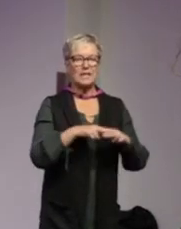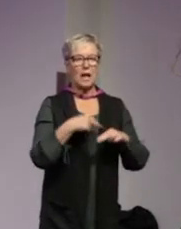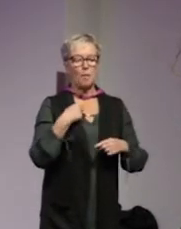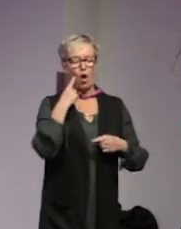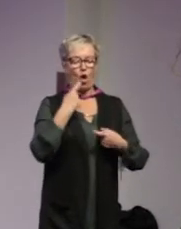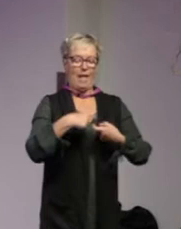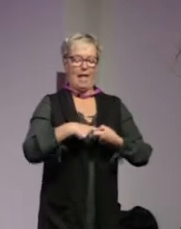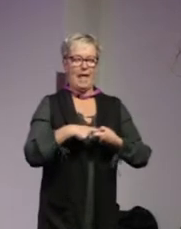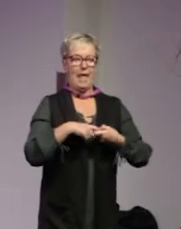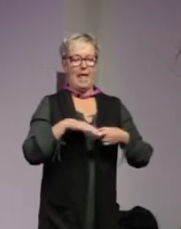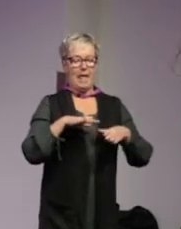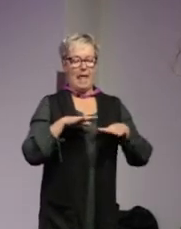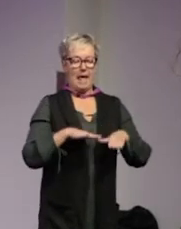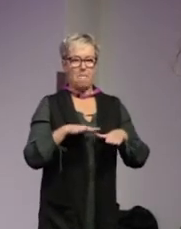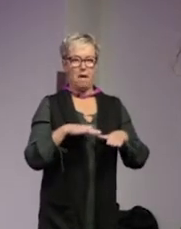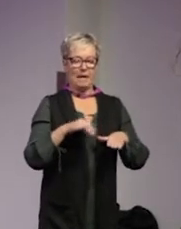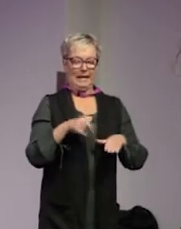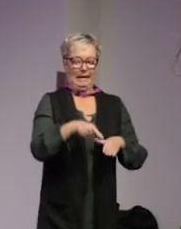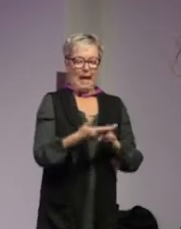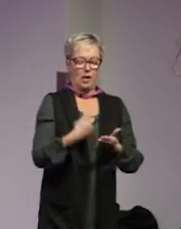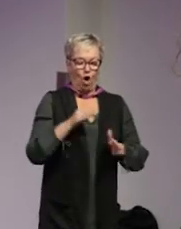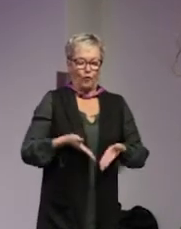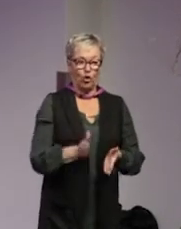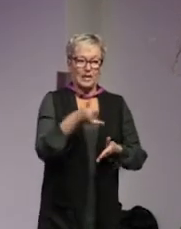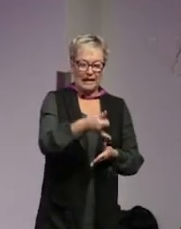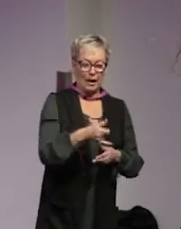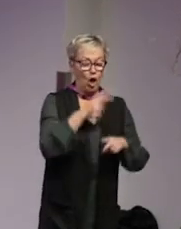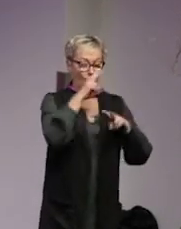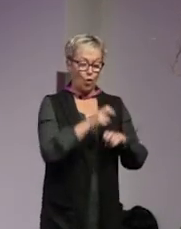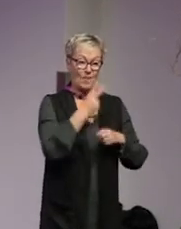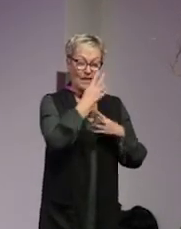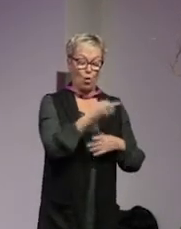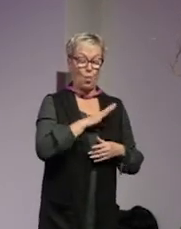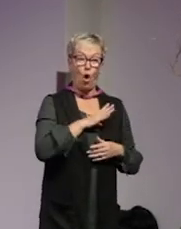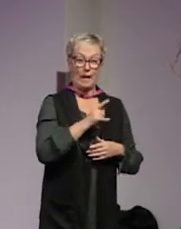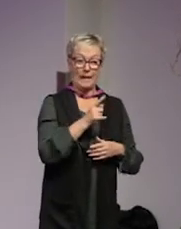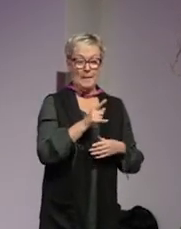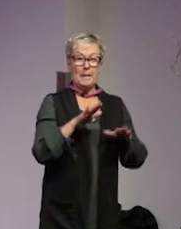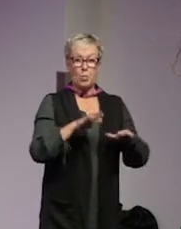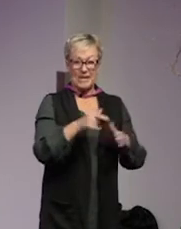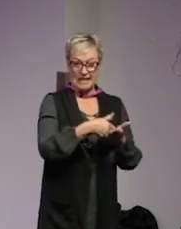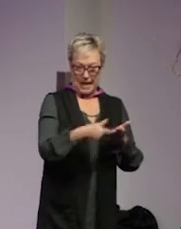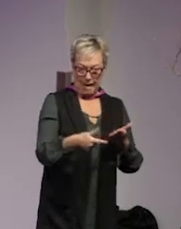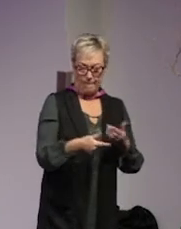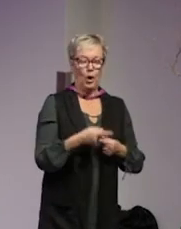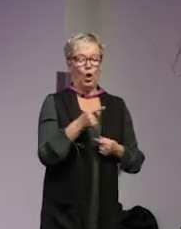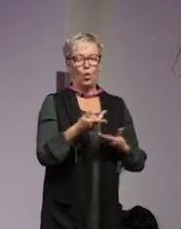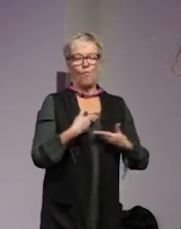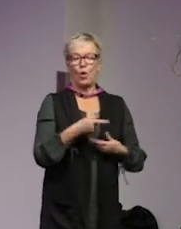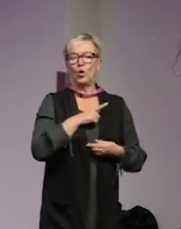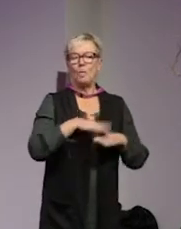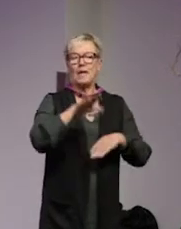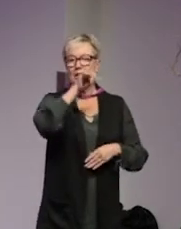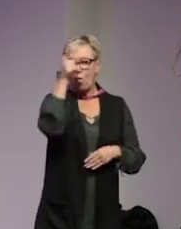hemma i det land man har födts i forskningen visar att om du har ett muslims namn så kommer du få mycket